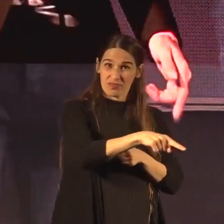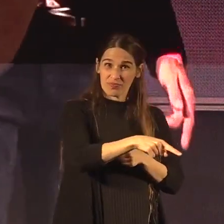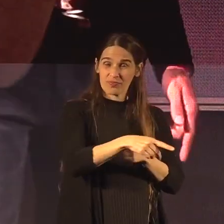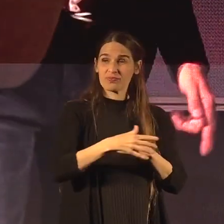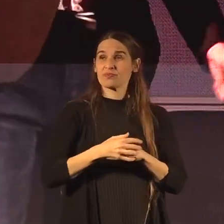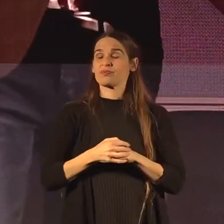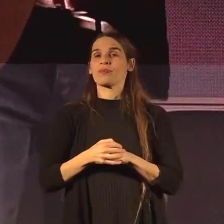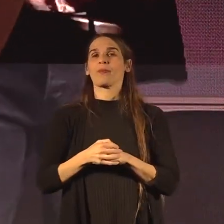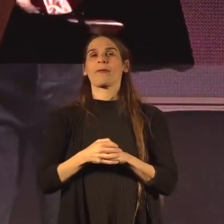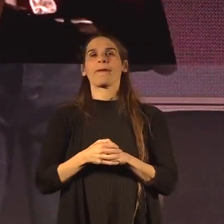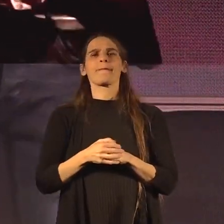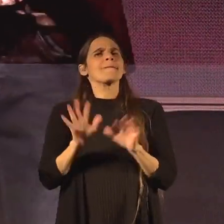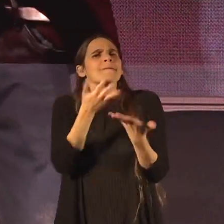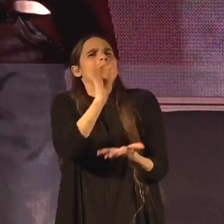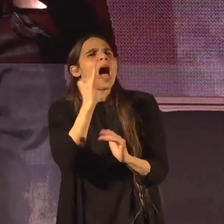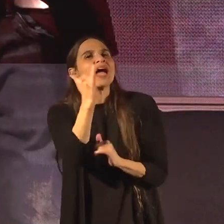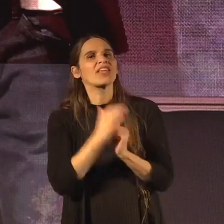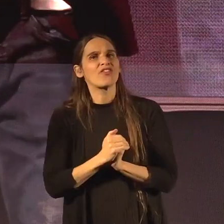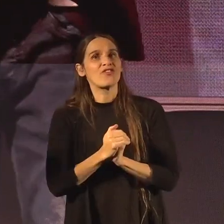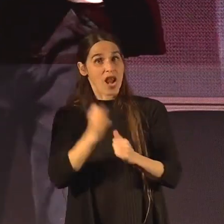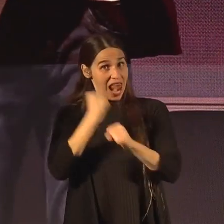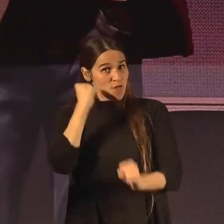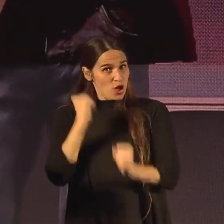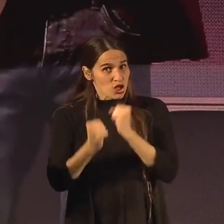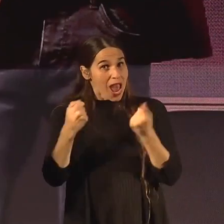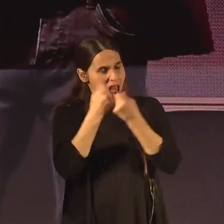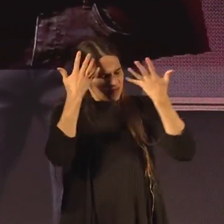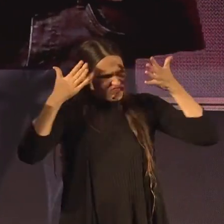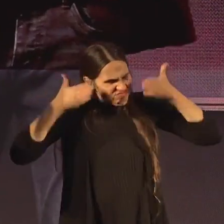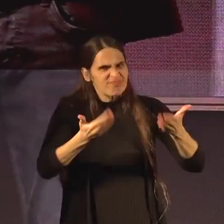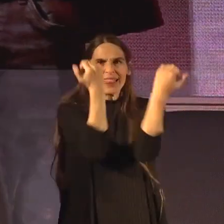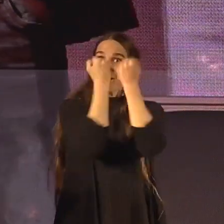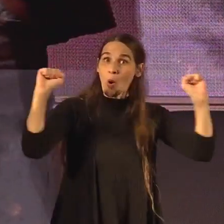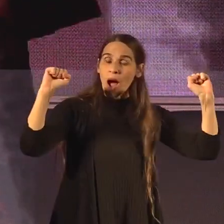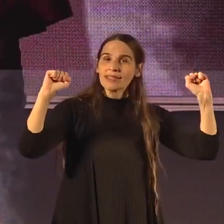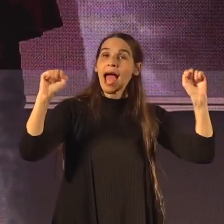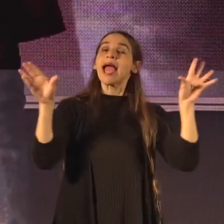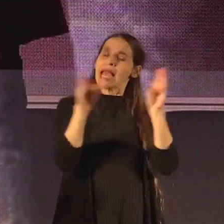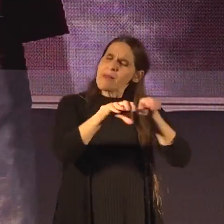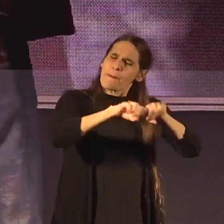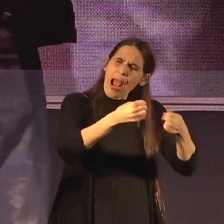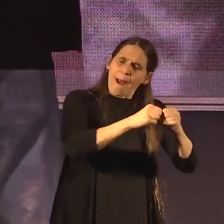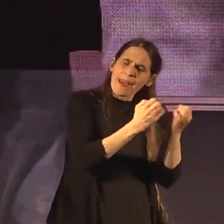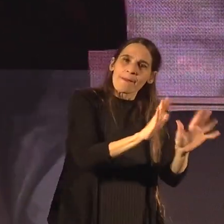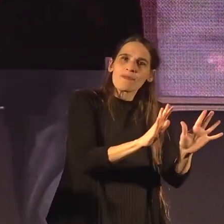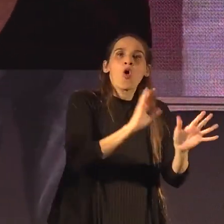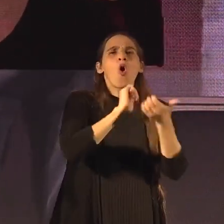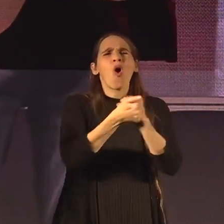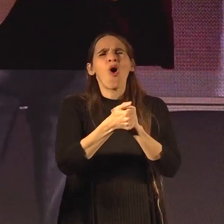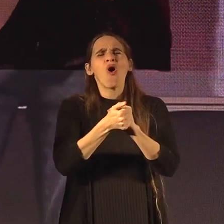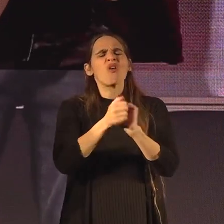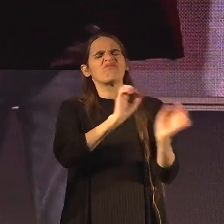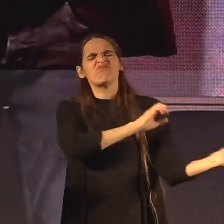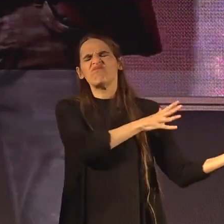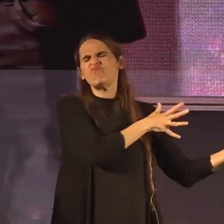מה עדיף לעבוד קשה על דמוקרטיה עם פגמים או לדהור